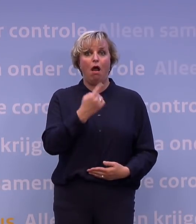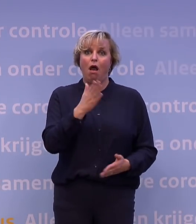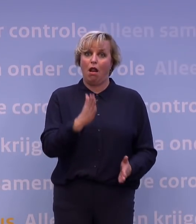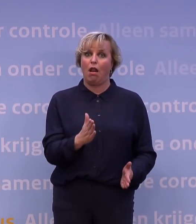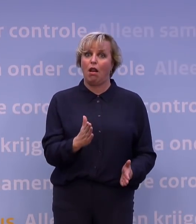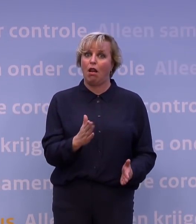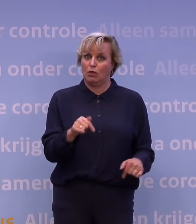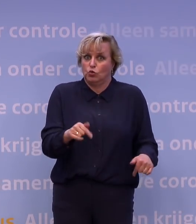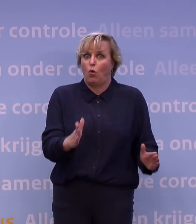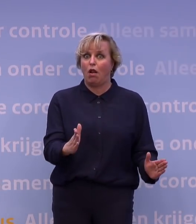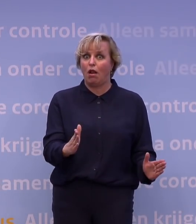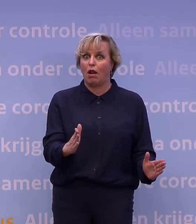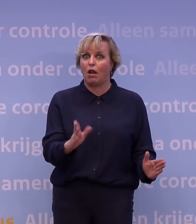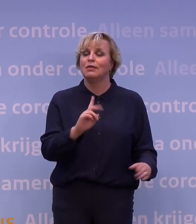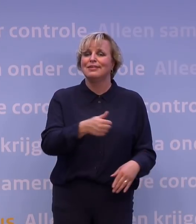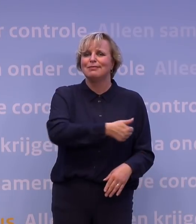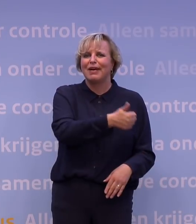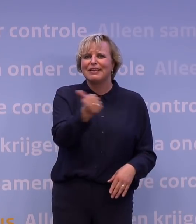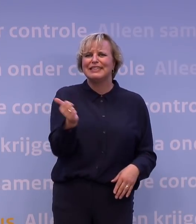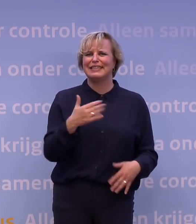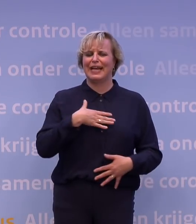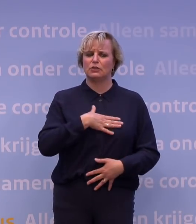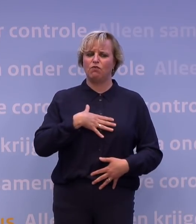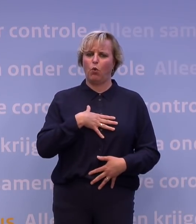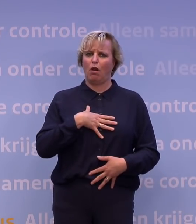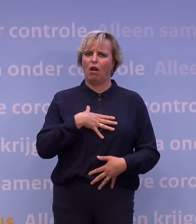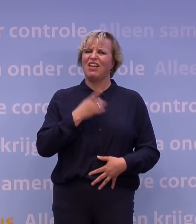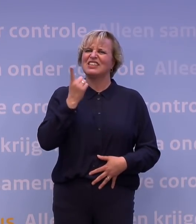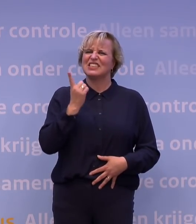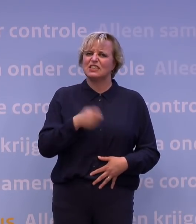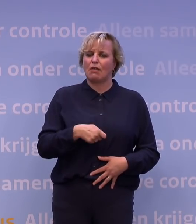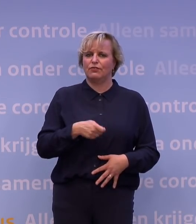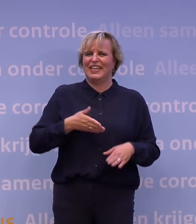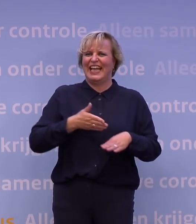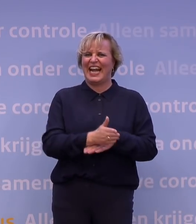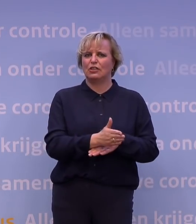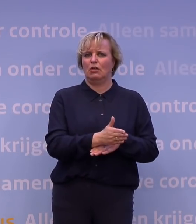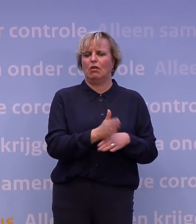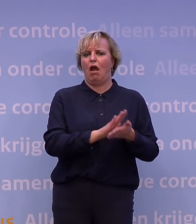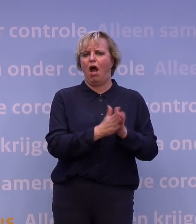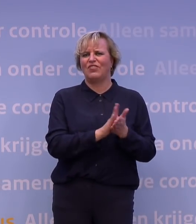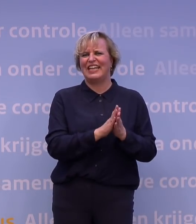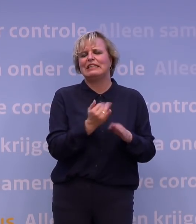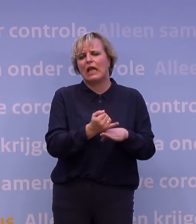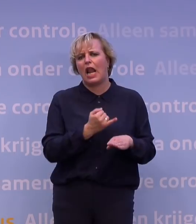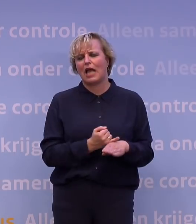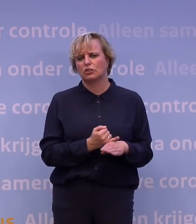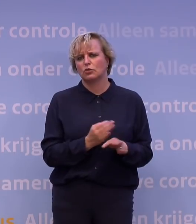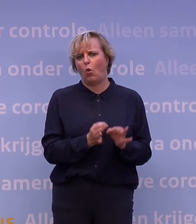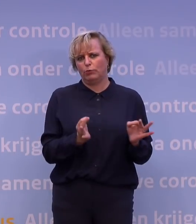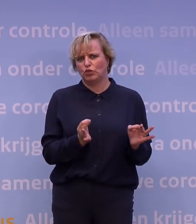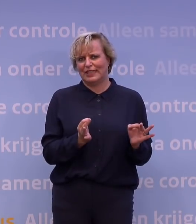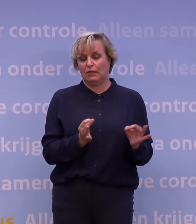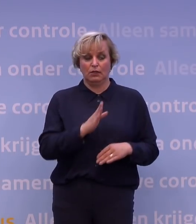gebruik van kunnen maken. Maar eigenlijk iedereen vindt dat die strafrechtelijke handhaving wel echt een last resort moet zijn. Dus als mensen